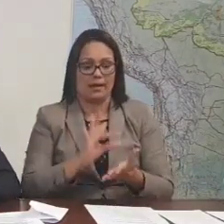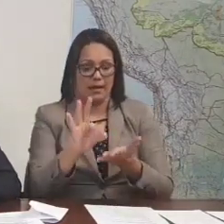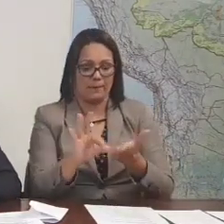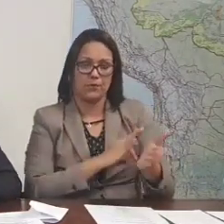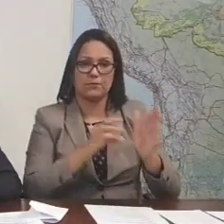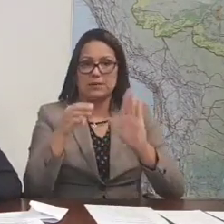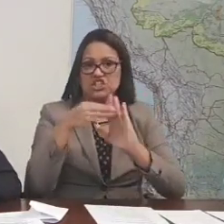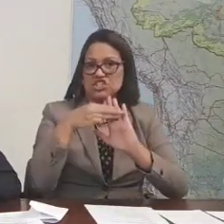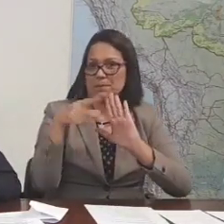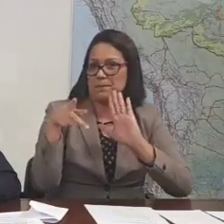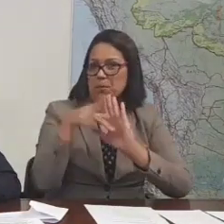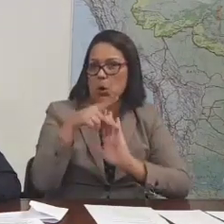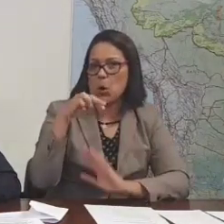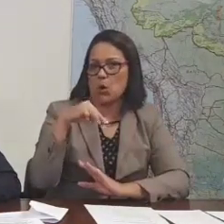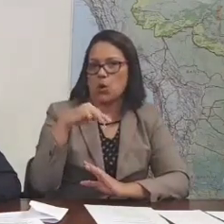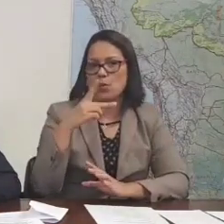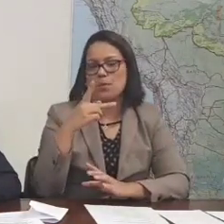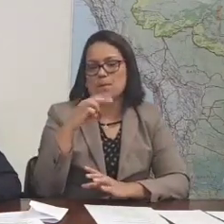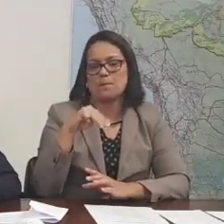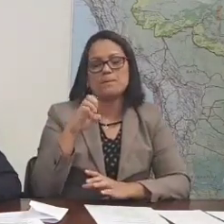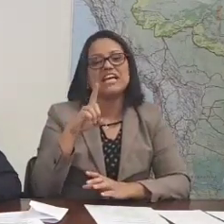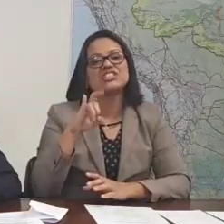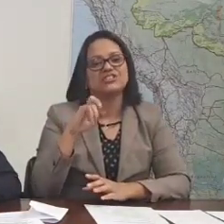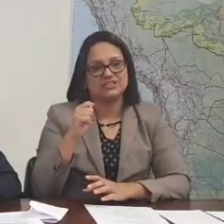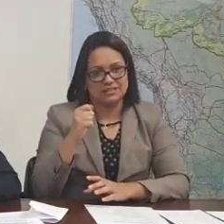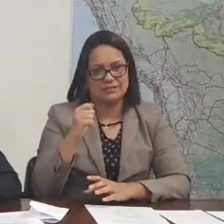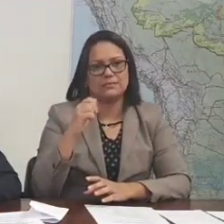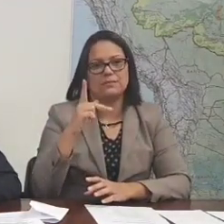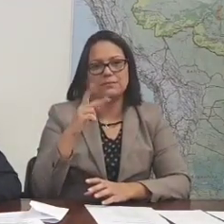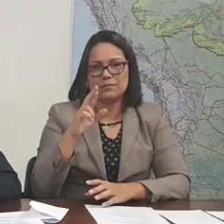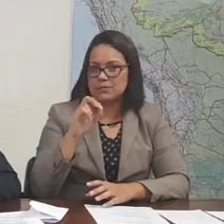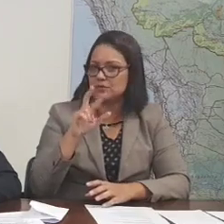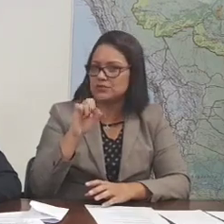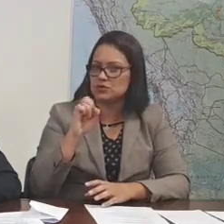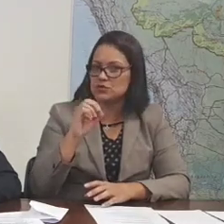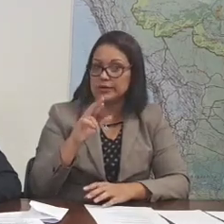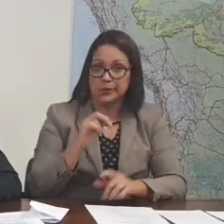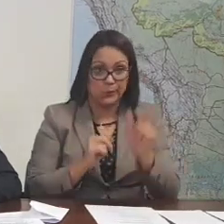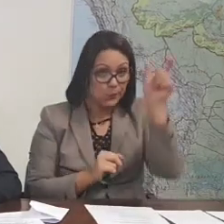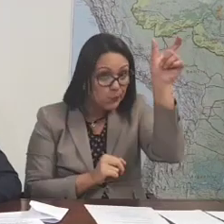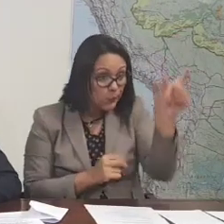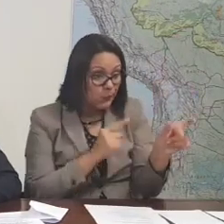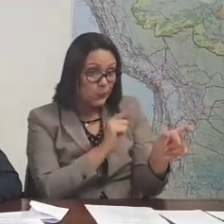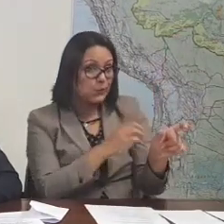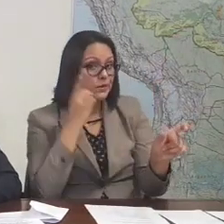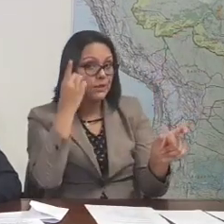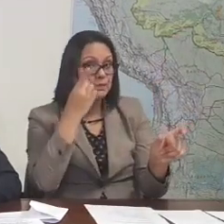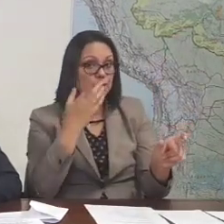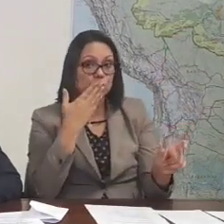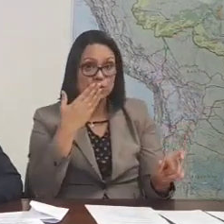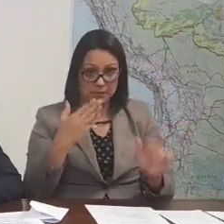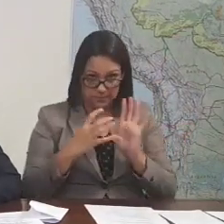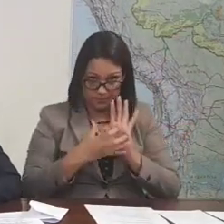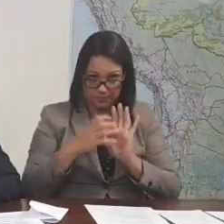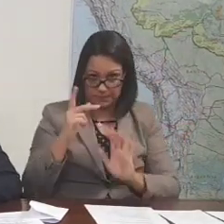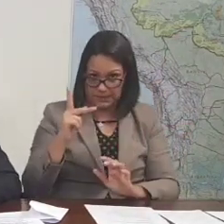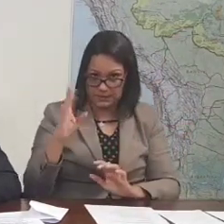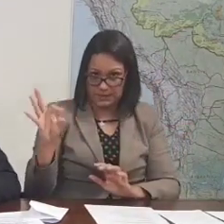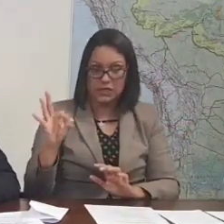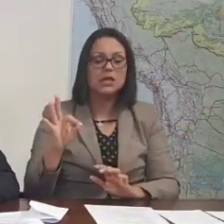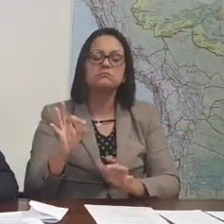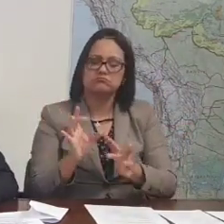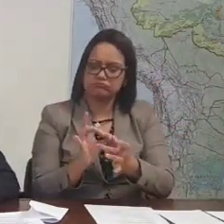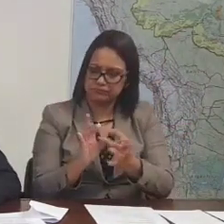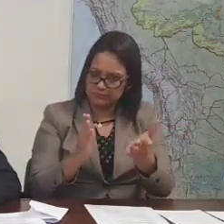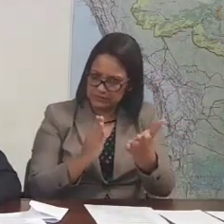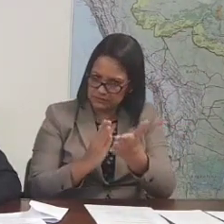provisória. Teve um deputado do PT que apresentou uma emenda. Foi aprovada a emenda dele.